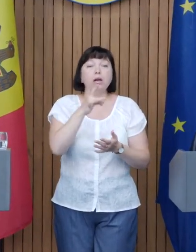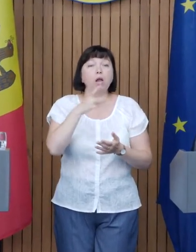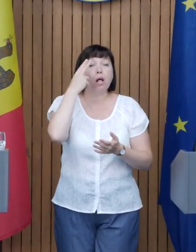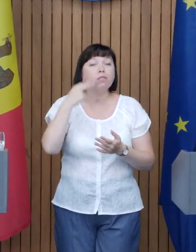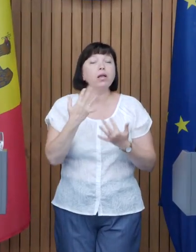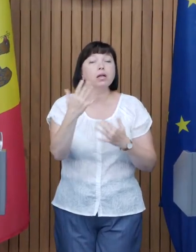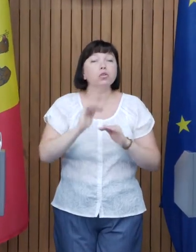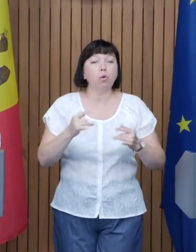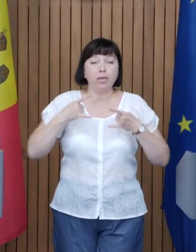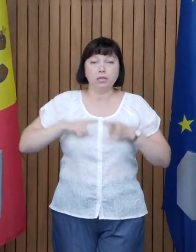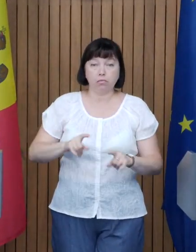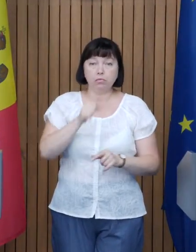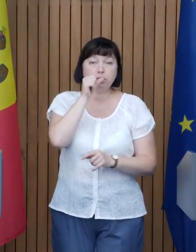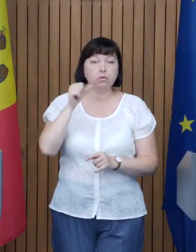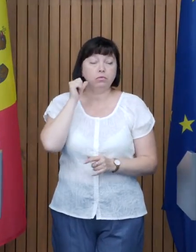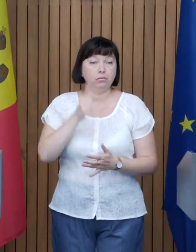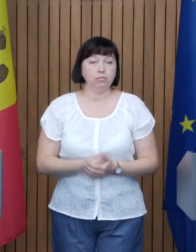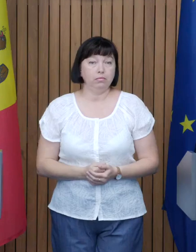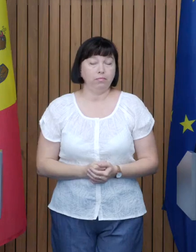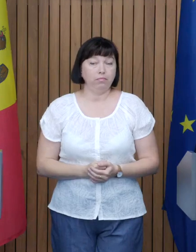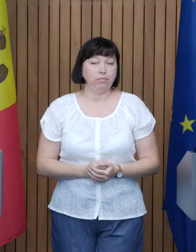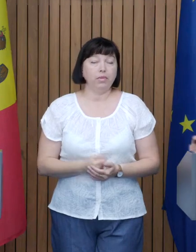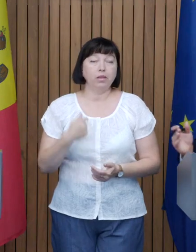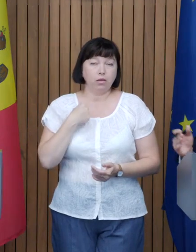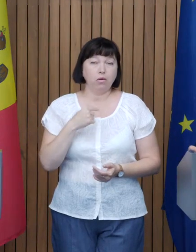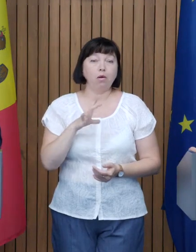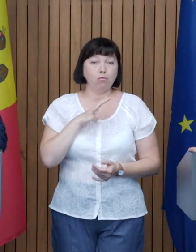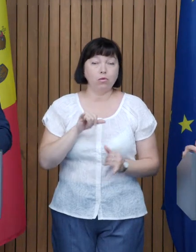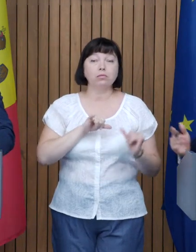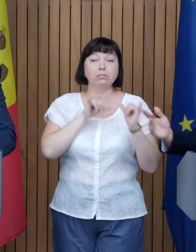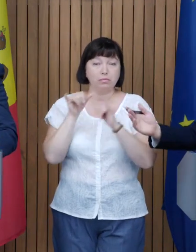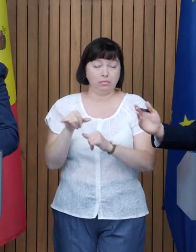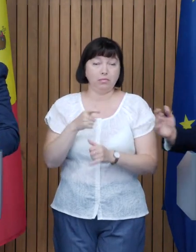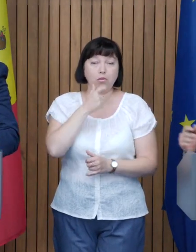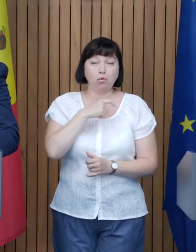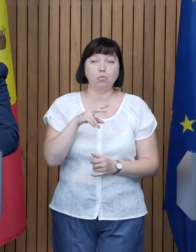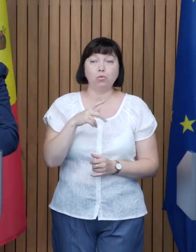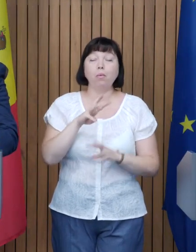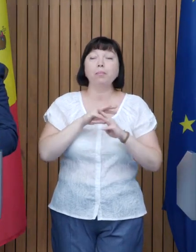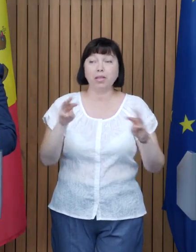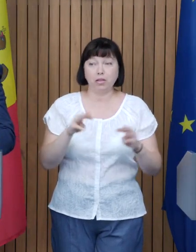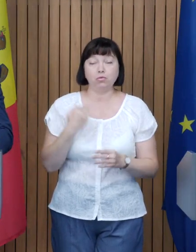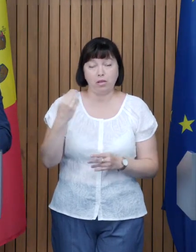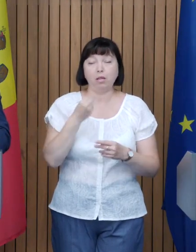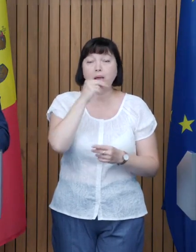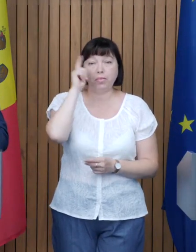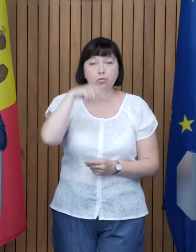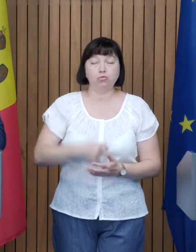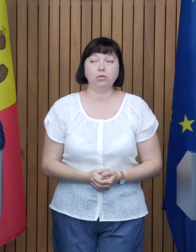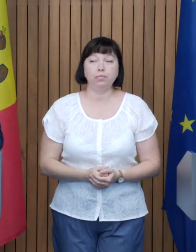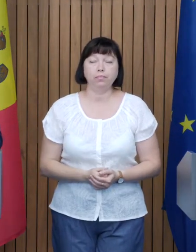s născut anul trecut? Eu sunt nostri la domnul ministru, cred că în primul rând o să-i oferlui cuventul după care am să-i răspund